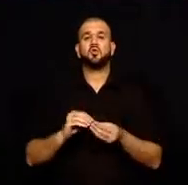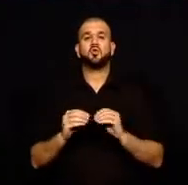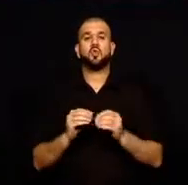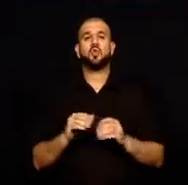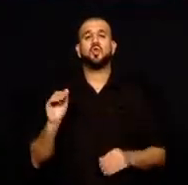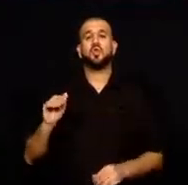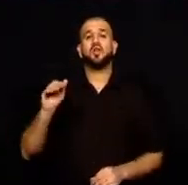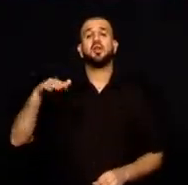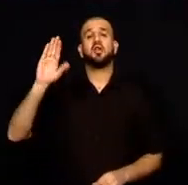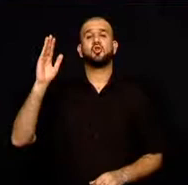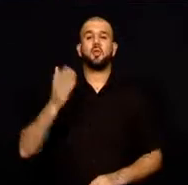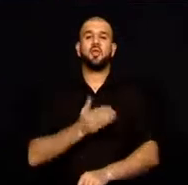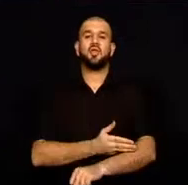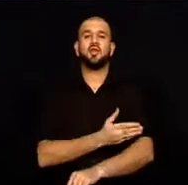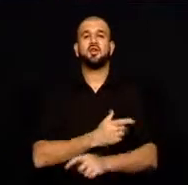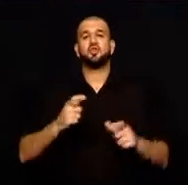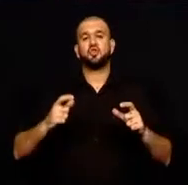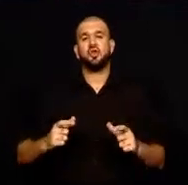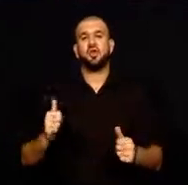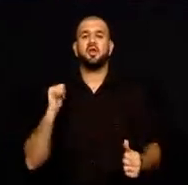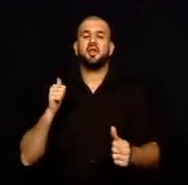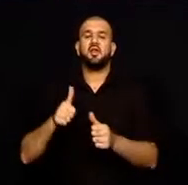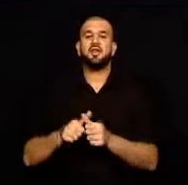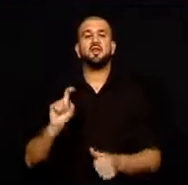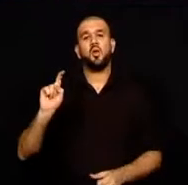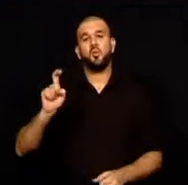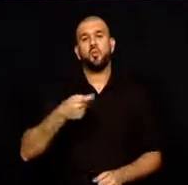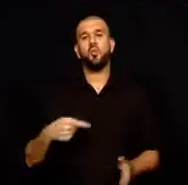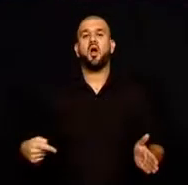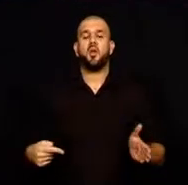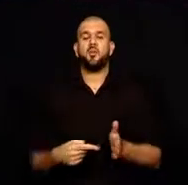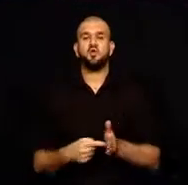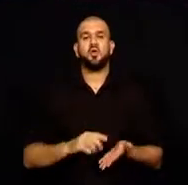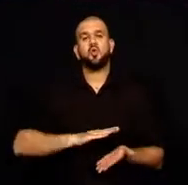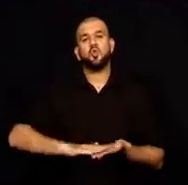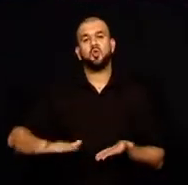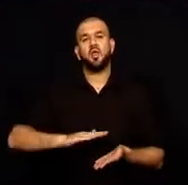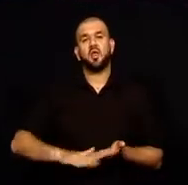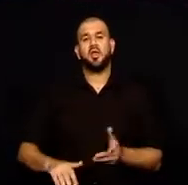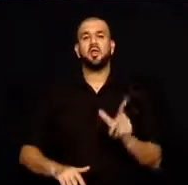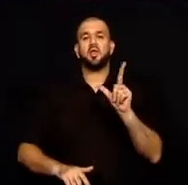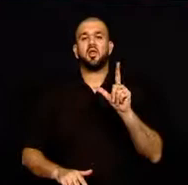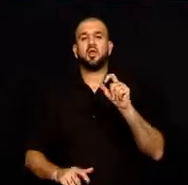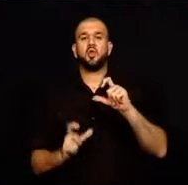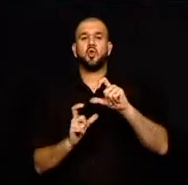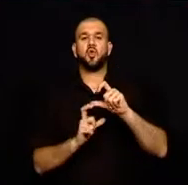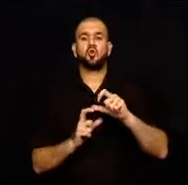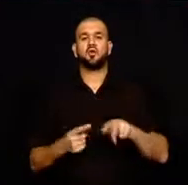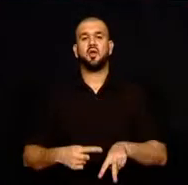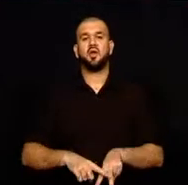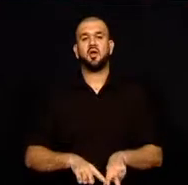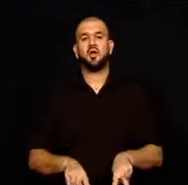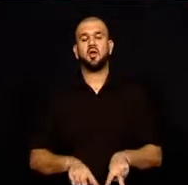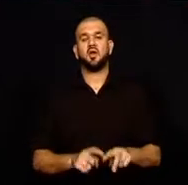yaşamadan şehri yeniden keşfetmeleri amacıyla düzenlenen Los Angeles Bisiklet